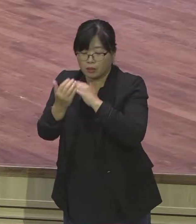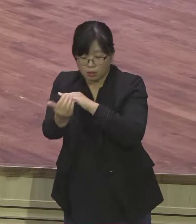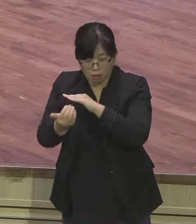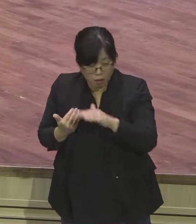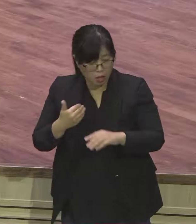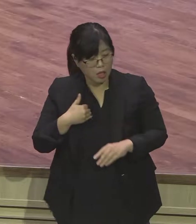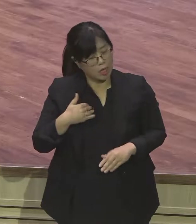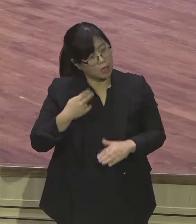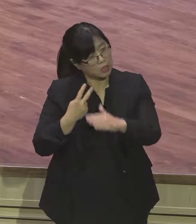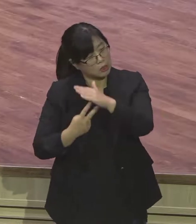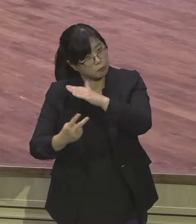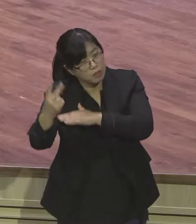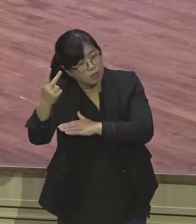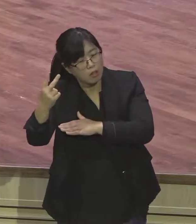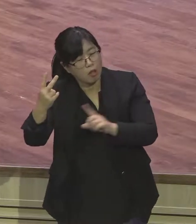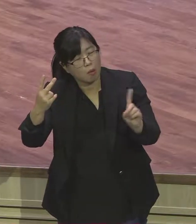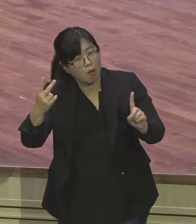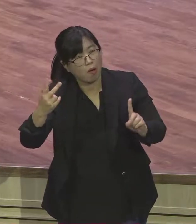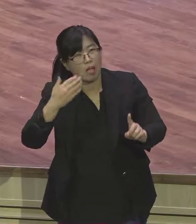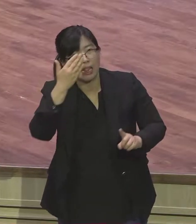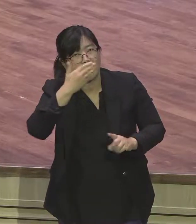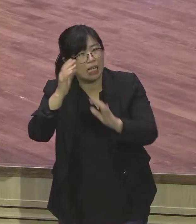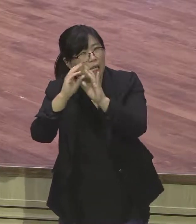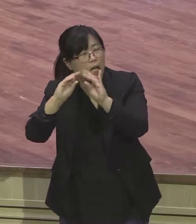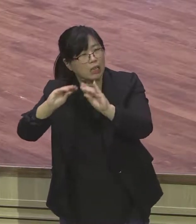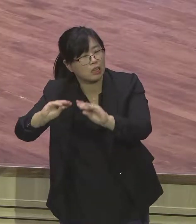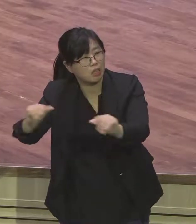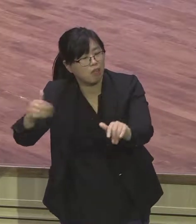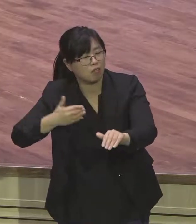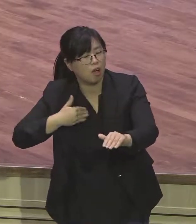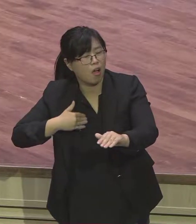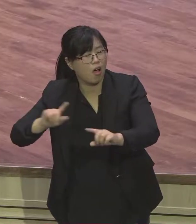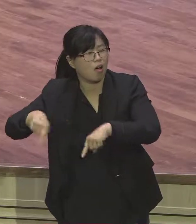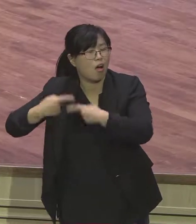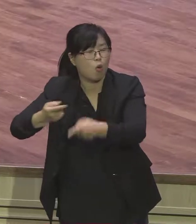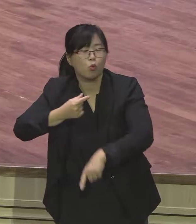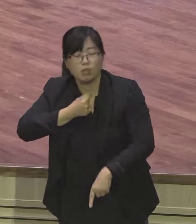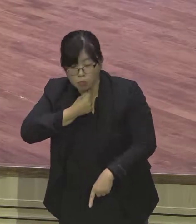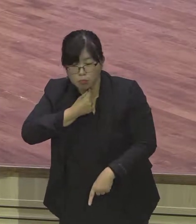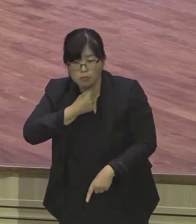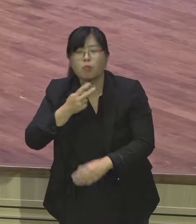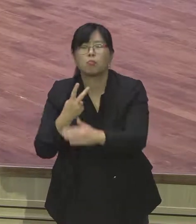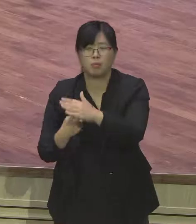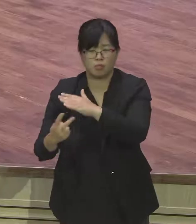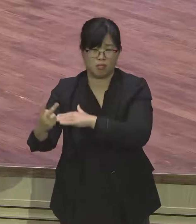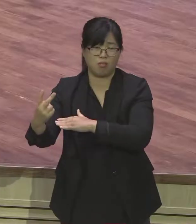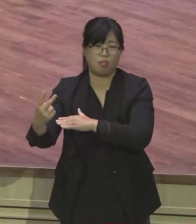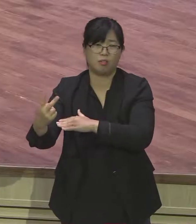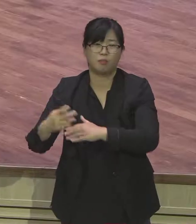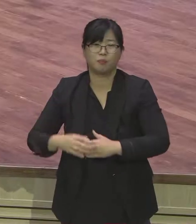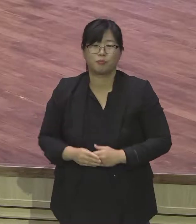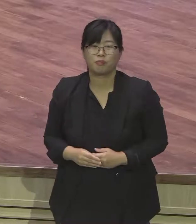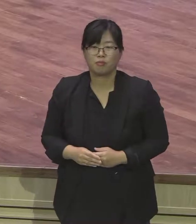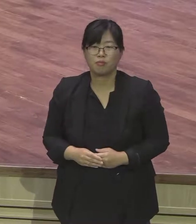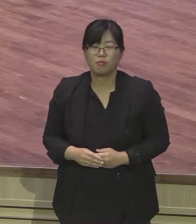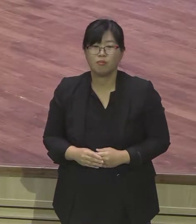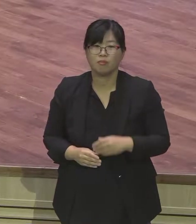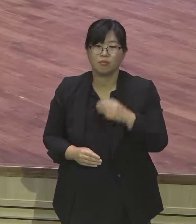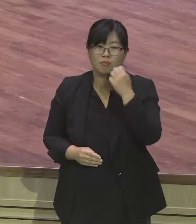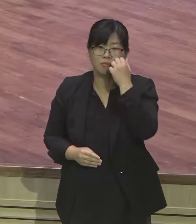비전이었다. 여러분 또 이제 마지막까지 여기 숨 끊어지는